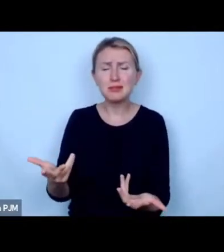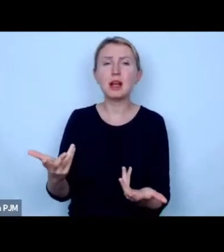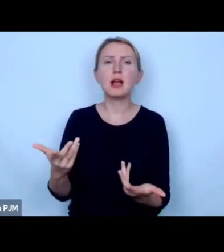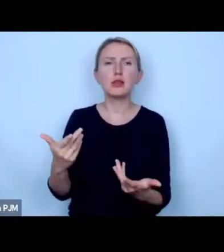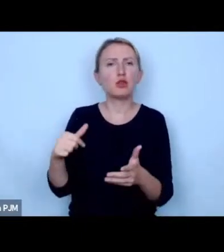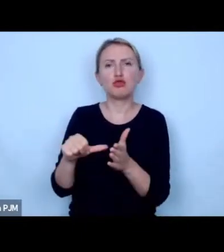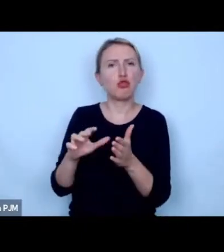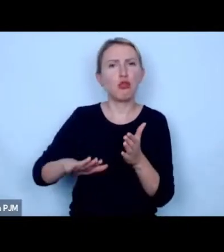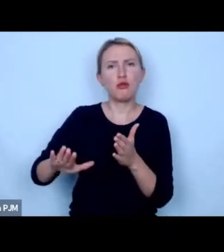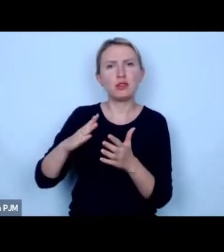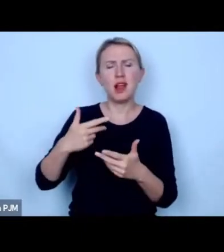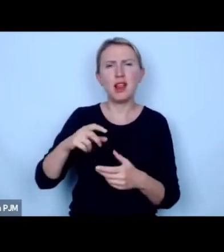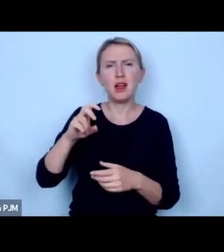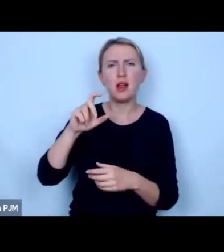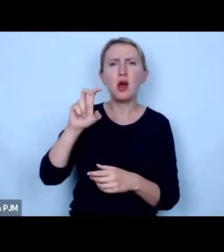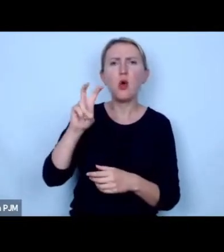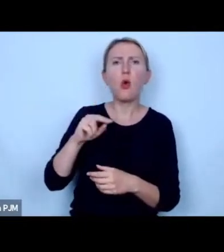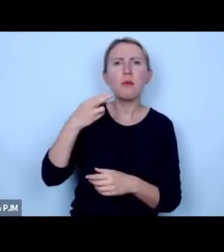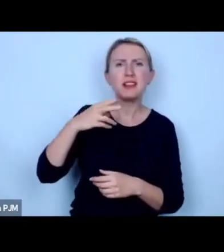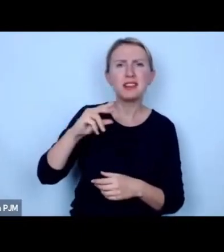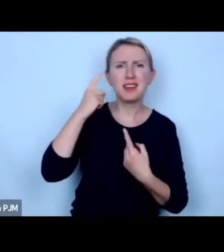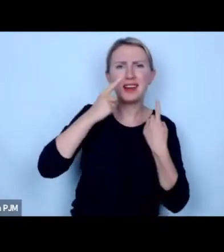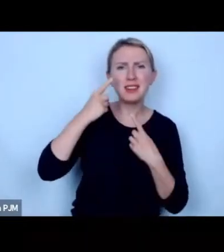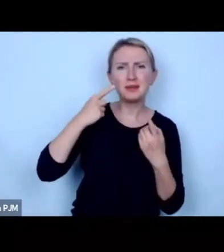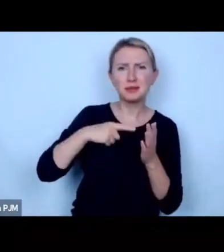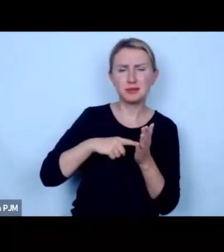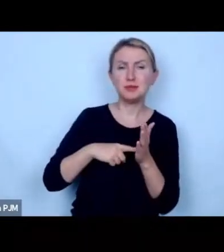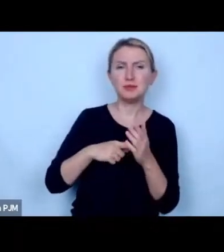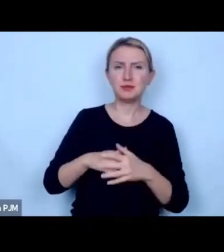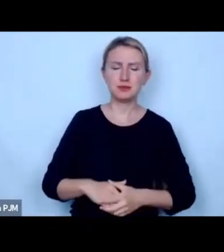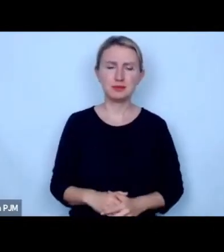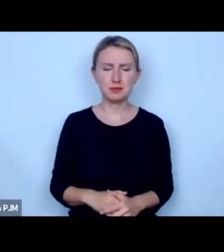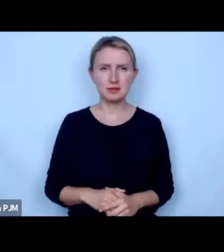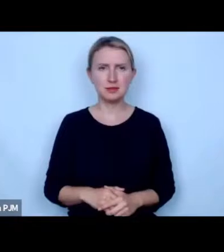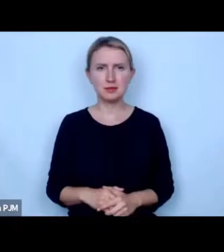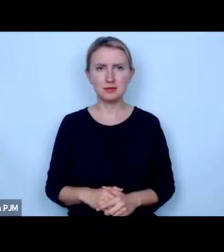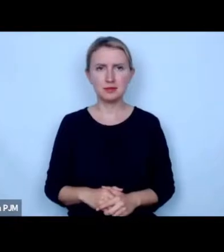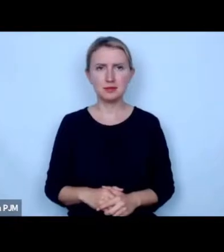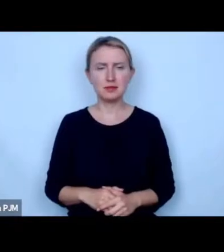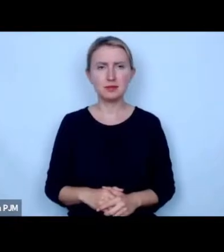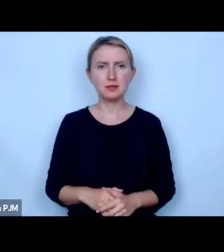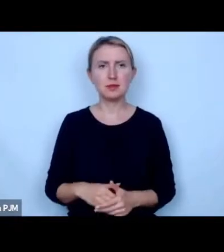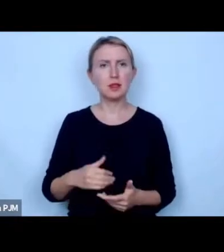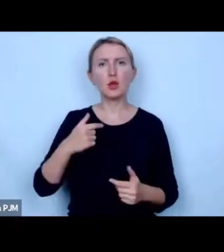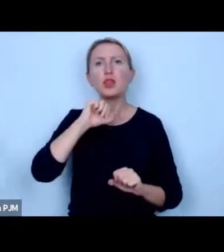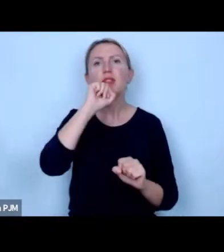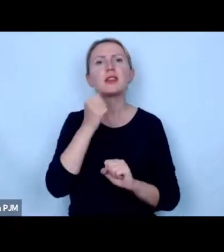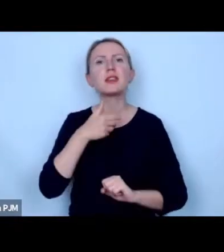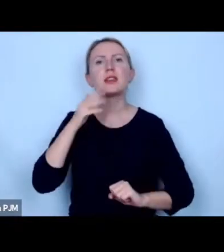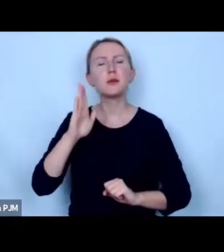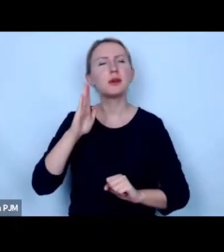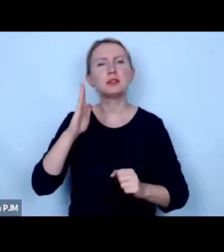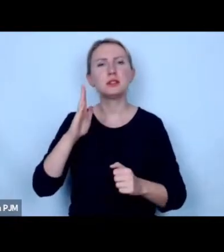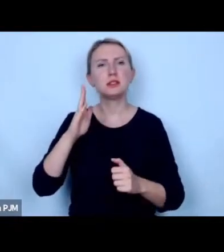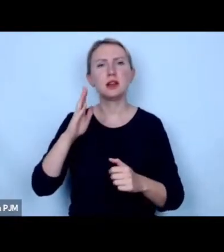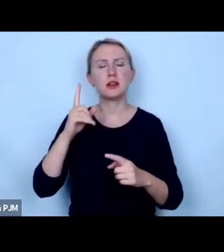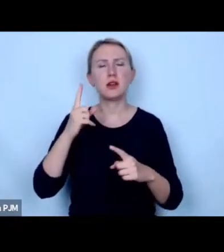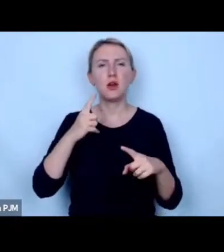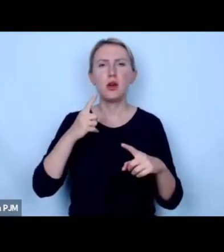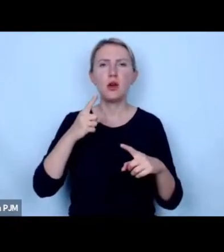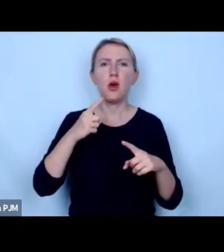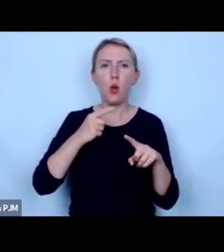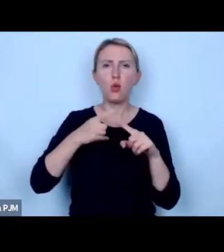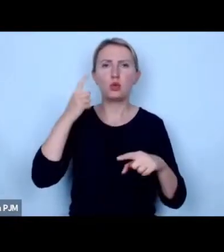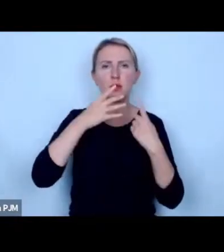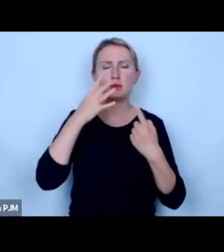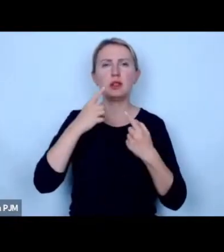ale z punktu widzenia wśród humanitarnego natomiast ja myślę że wśród environmentalistów nigdy nie będzie takiego twardego stosunku do zabijania zwierząt